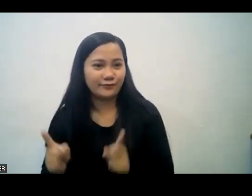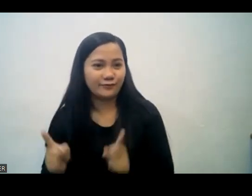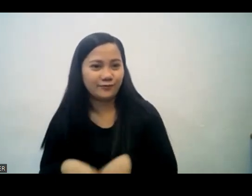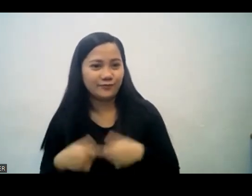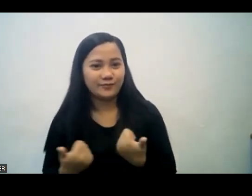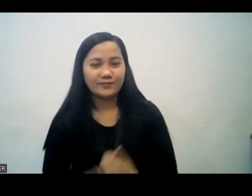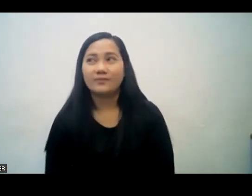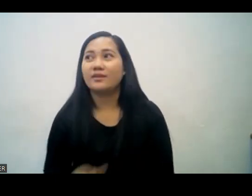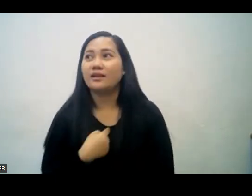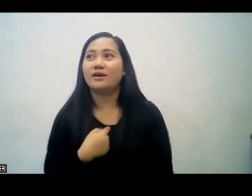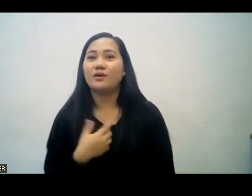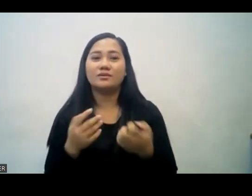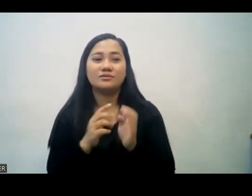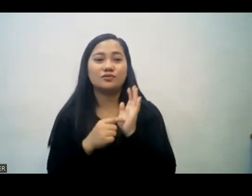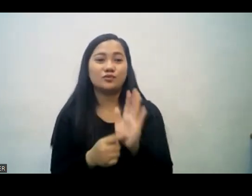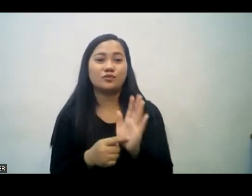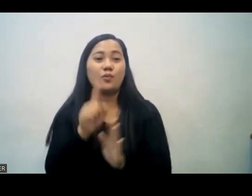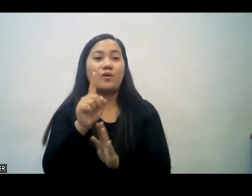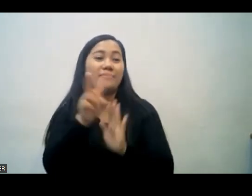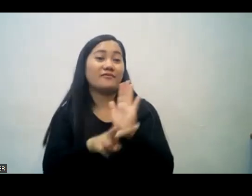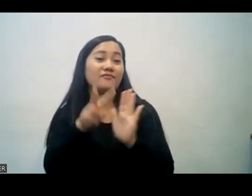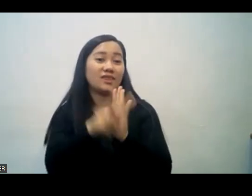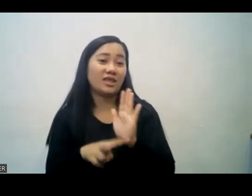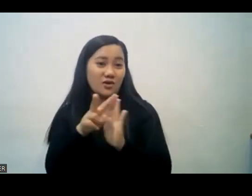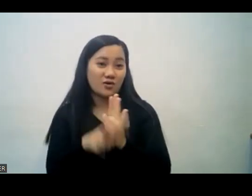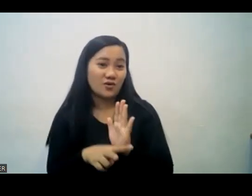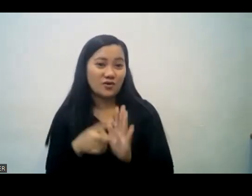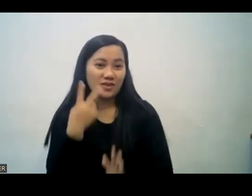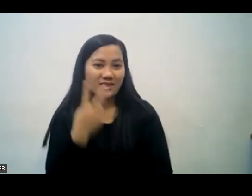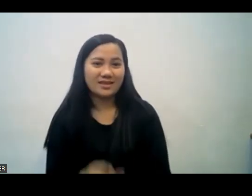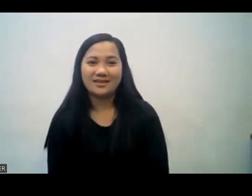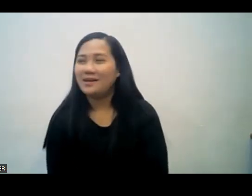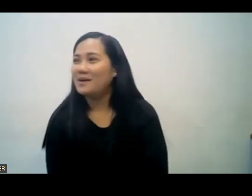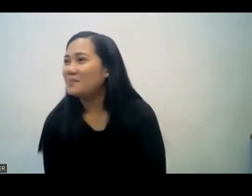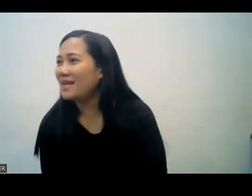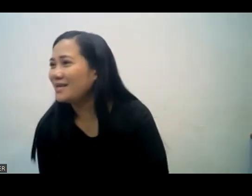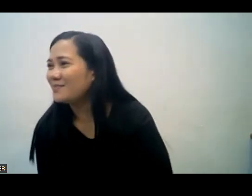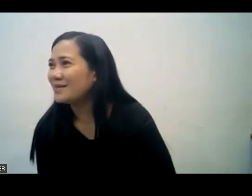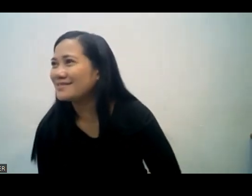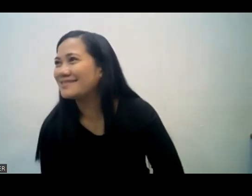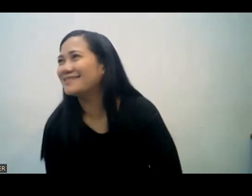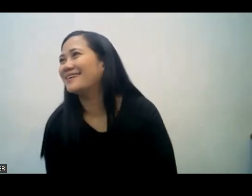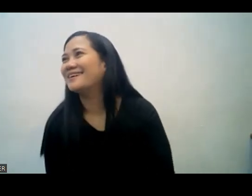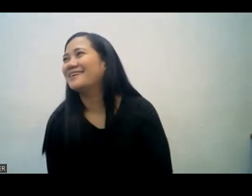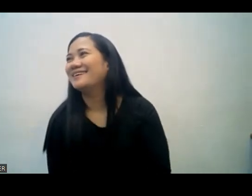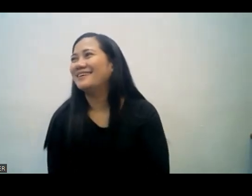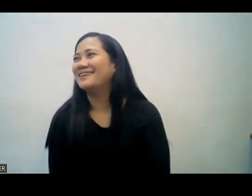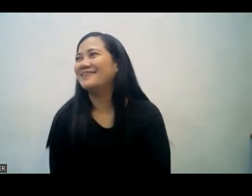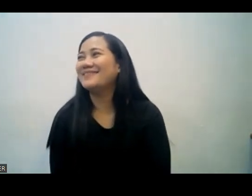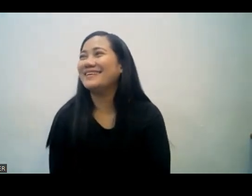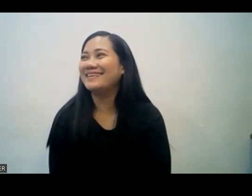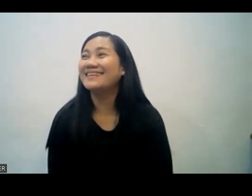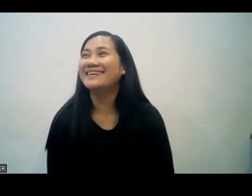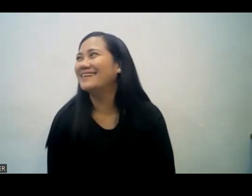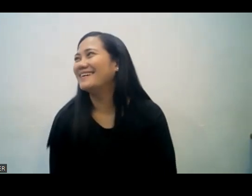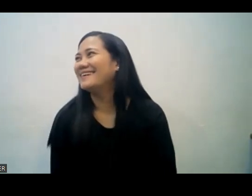I'll show you the one video clip kaya papakita ko po yung isang video clip when when we get salvation no matter who we